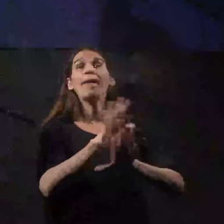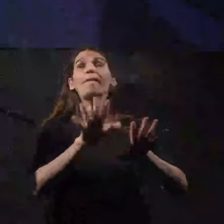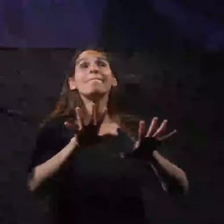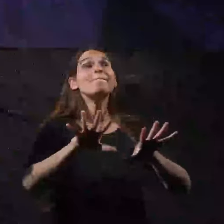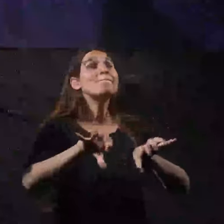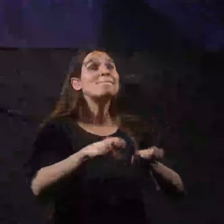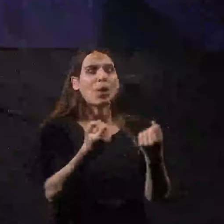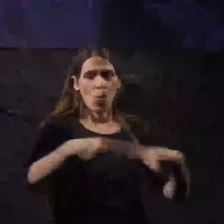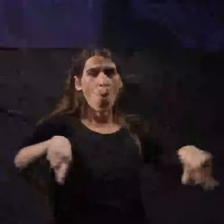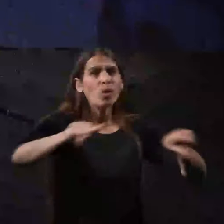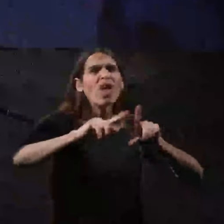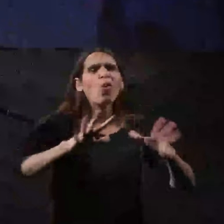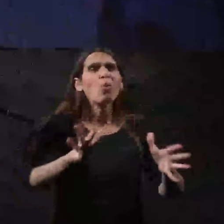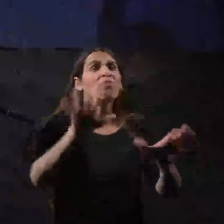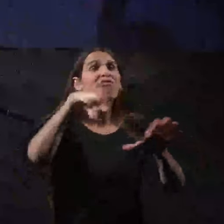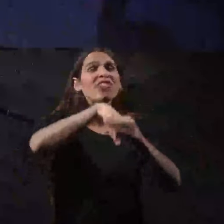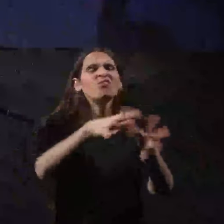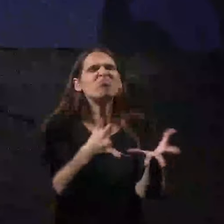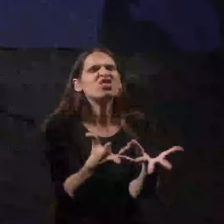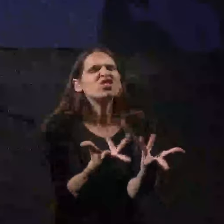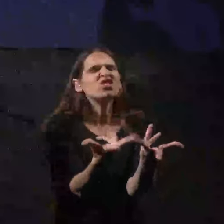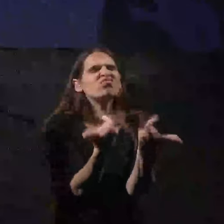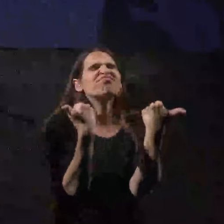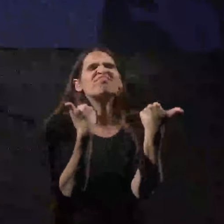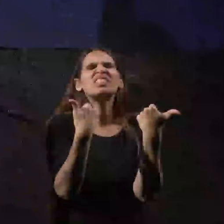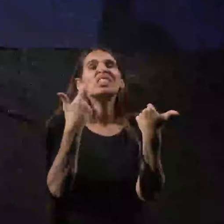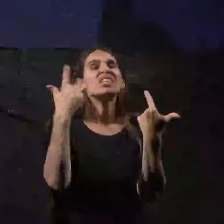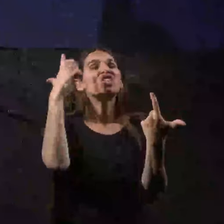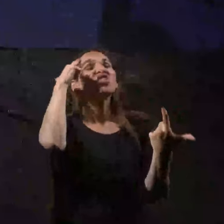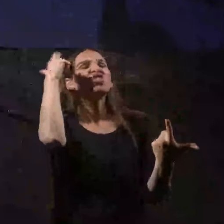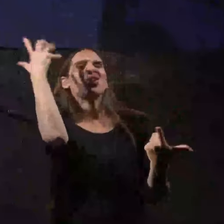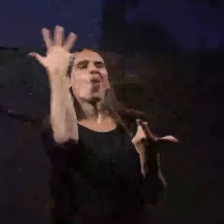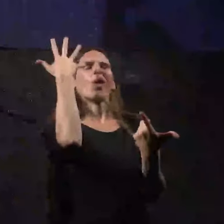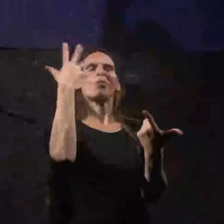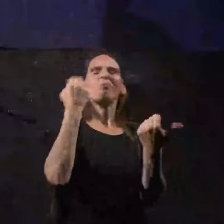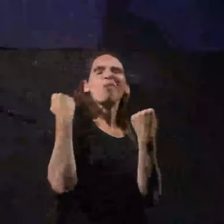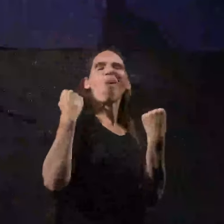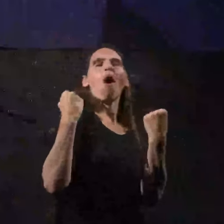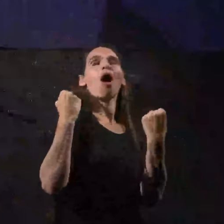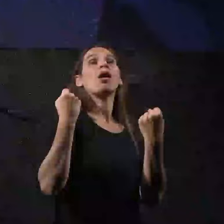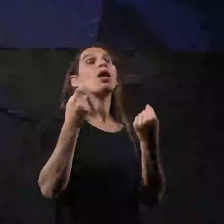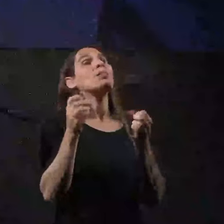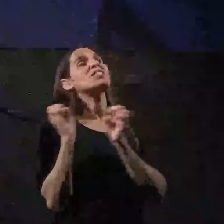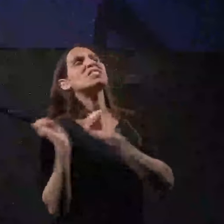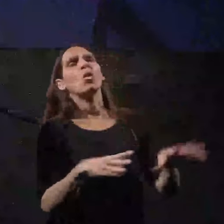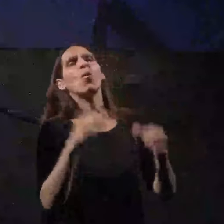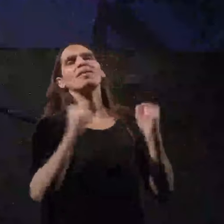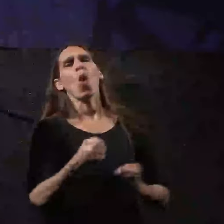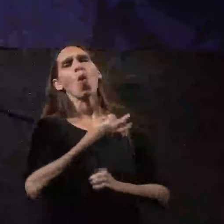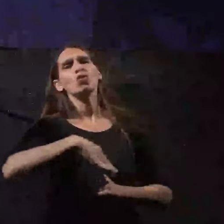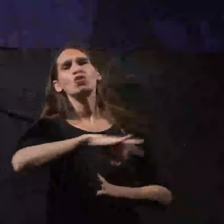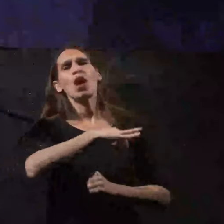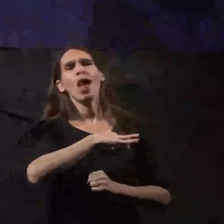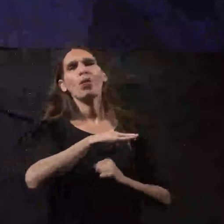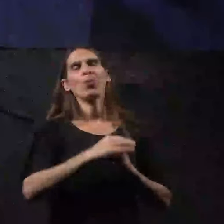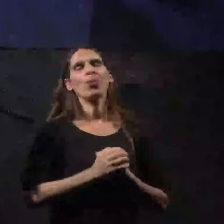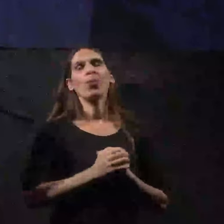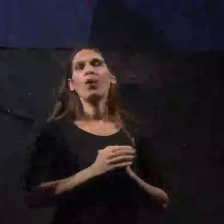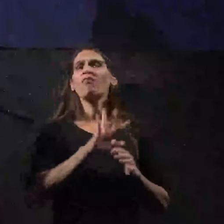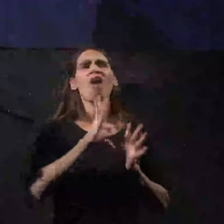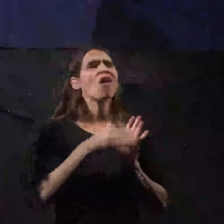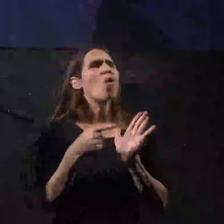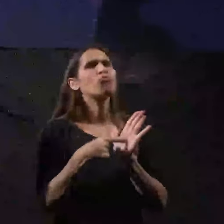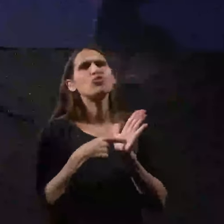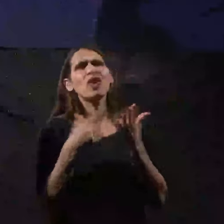אותנו מבפנים שיקורס סררה הם הזניחו את הביטחון שלנו והכל